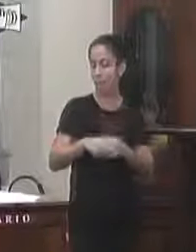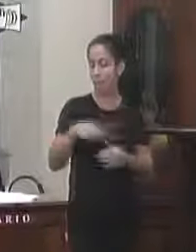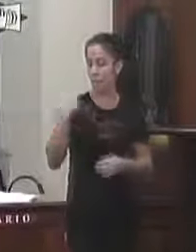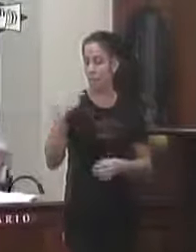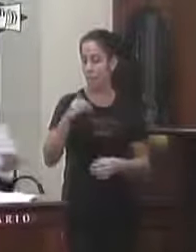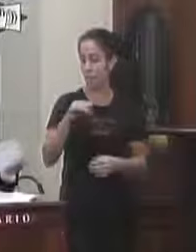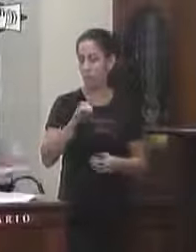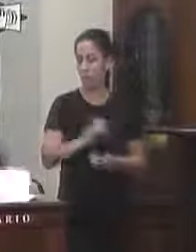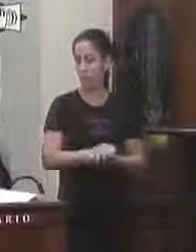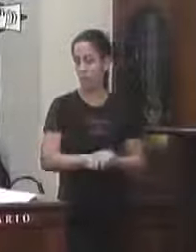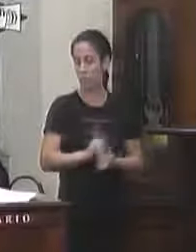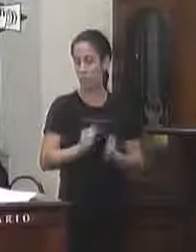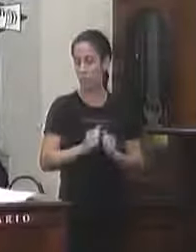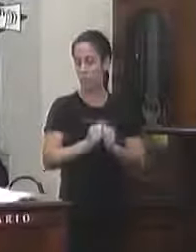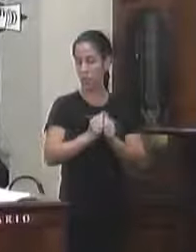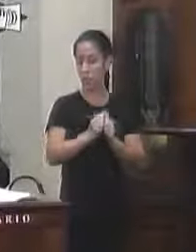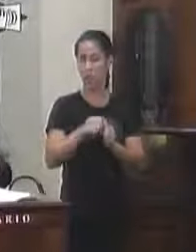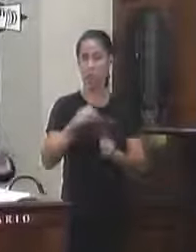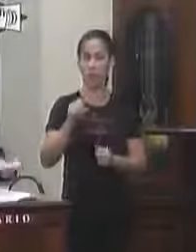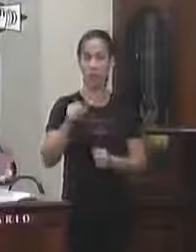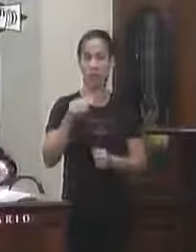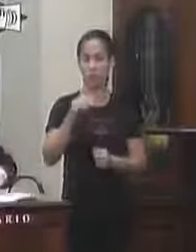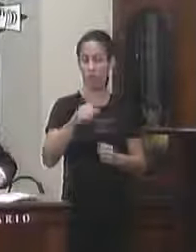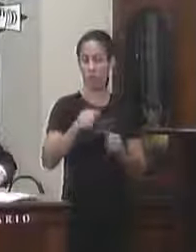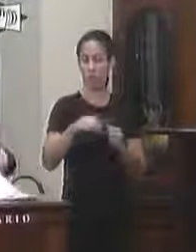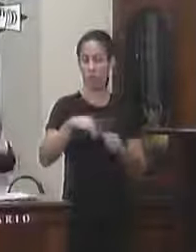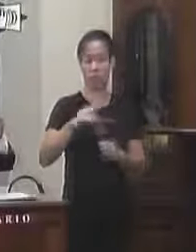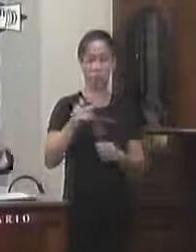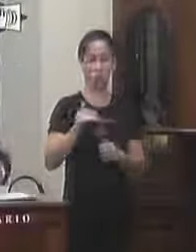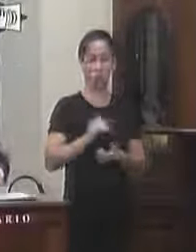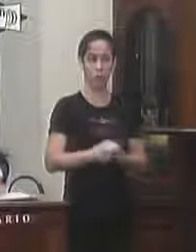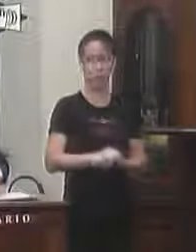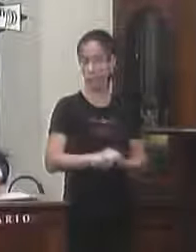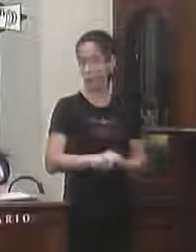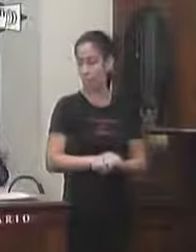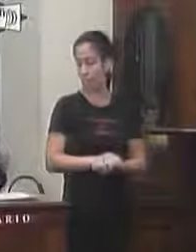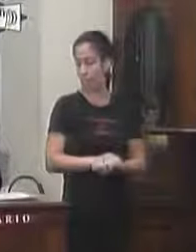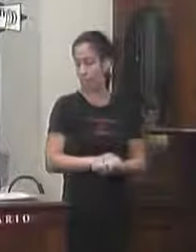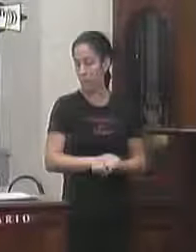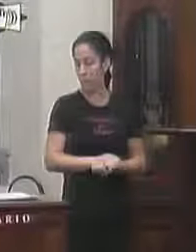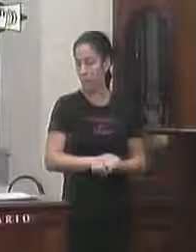vereador David Nogueira acompanha o Saulo Correio e a vereadora Michele Cabral